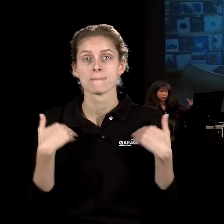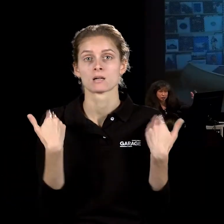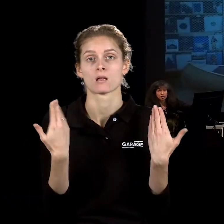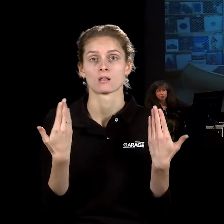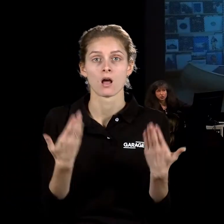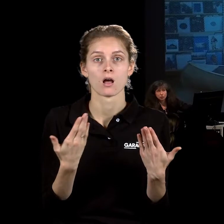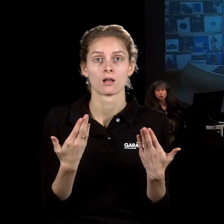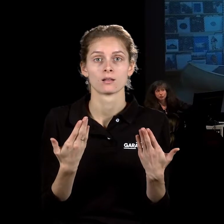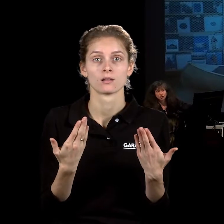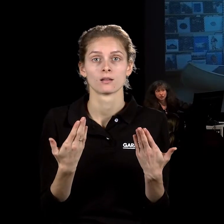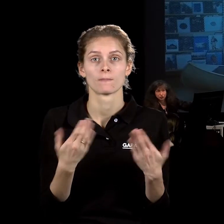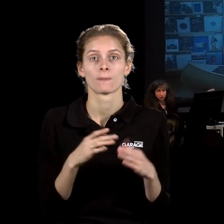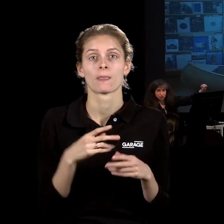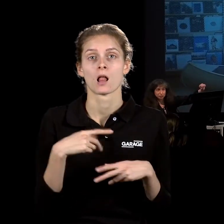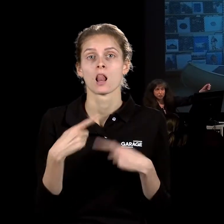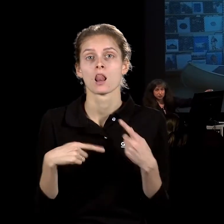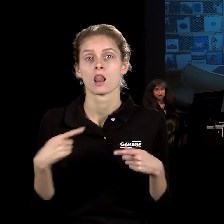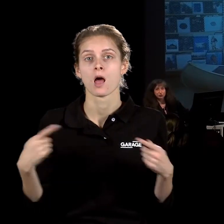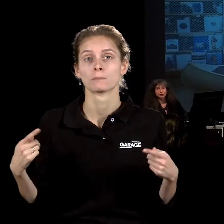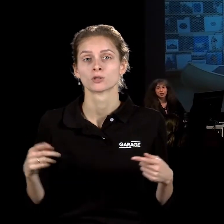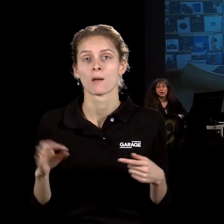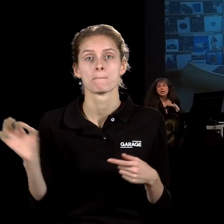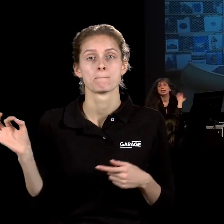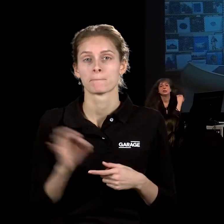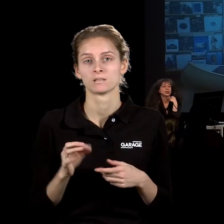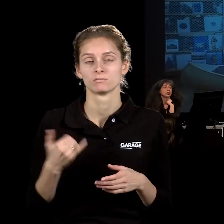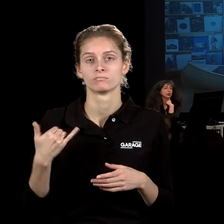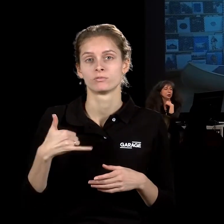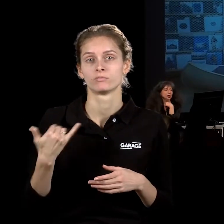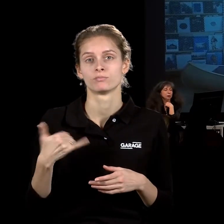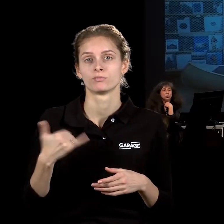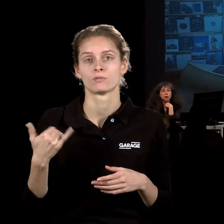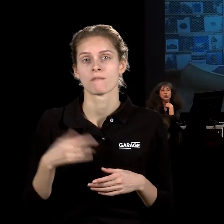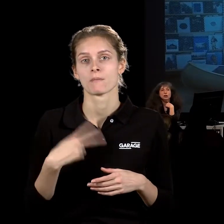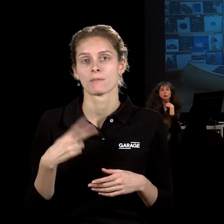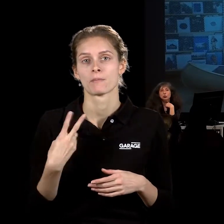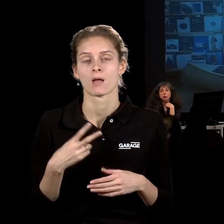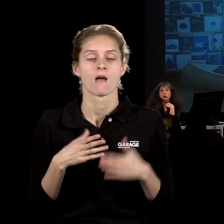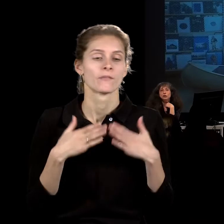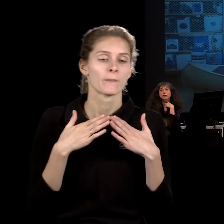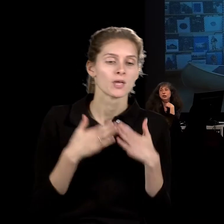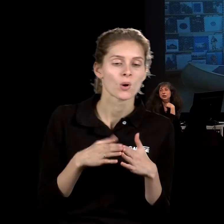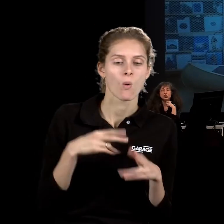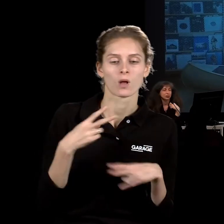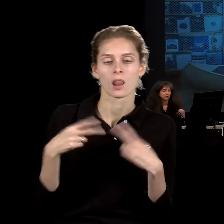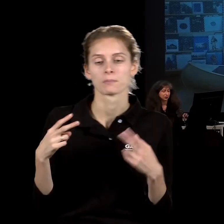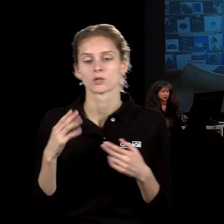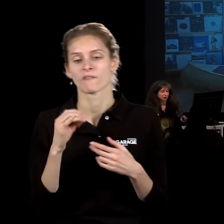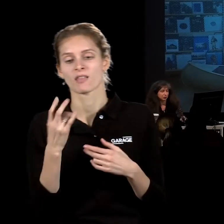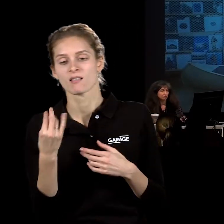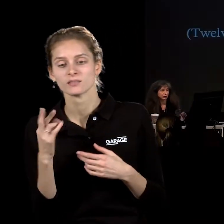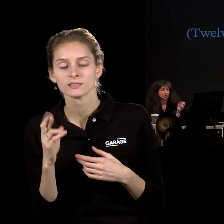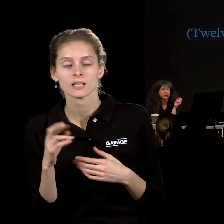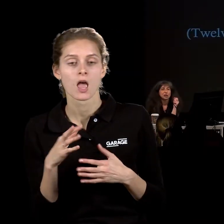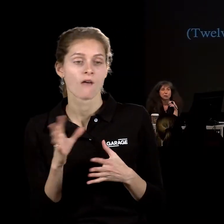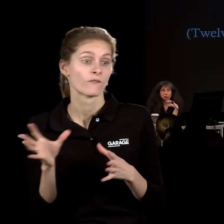предлагал рамен, лапшу, вот эту быстрого заваривания. И вся эта история с пирогой, с лапшой, с Венецией на самом деле